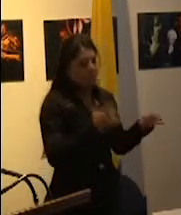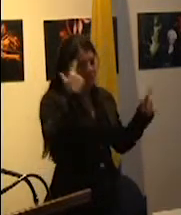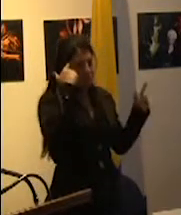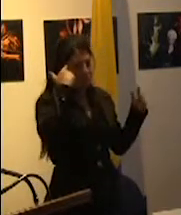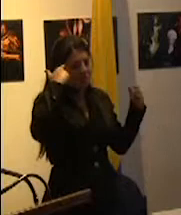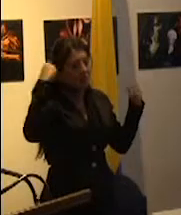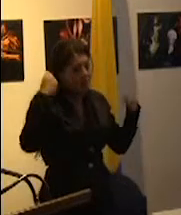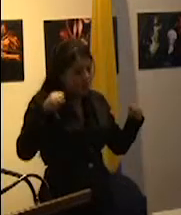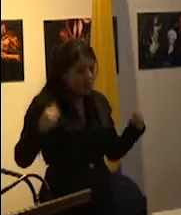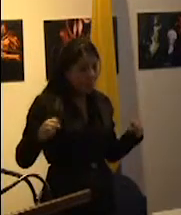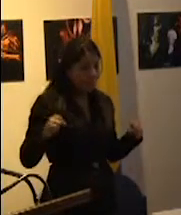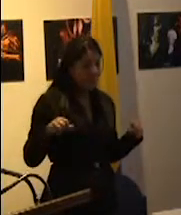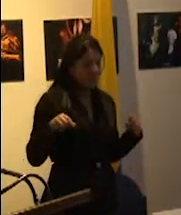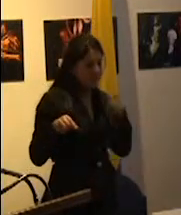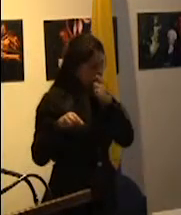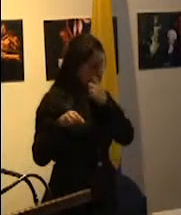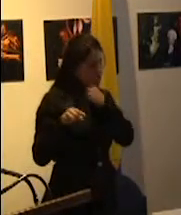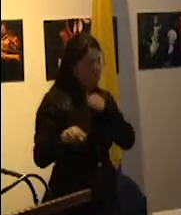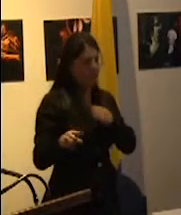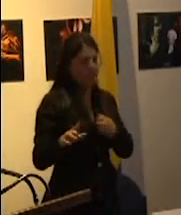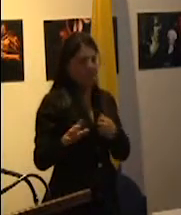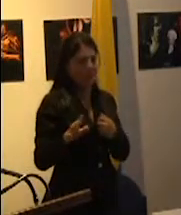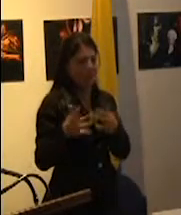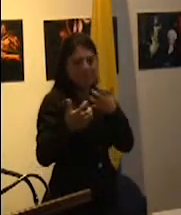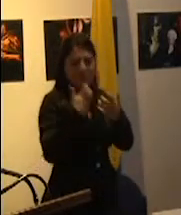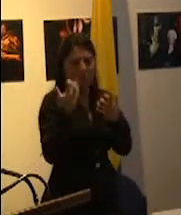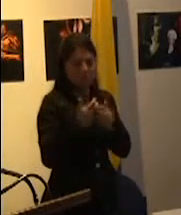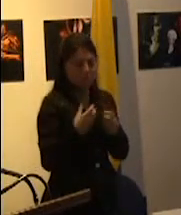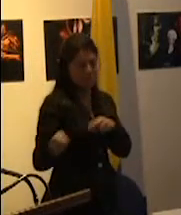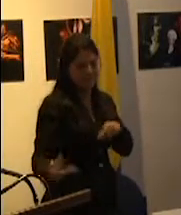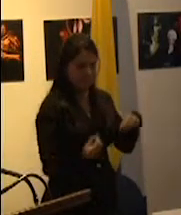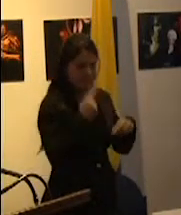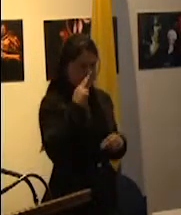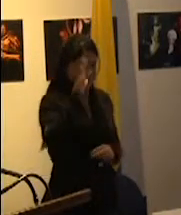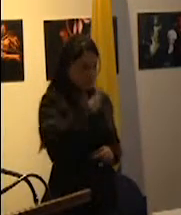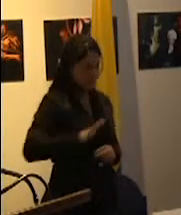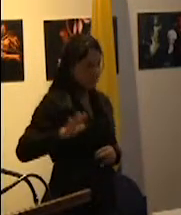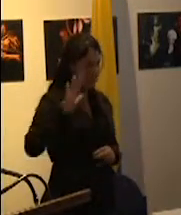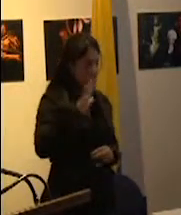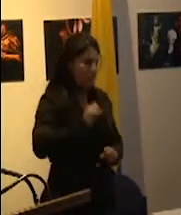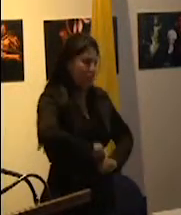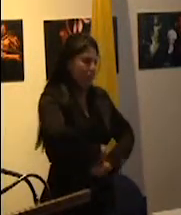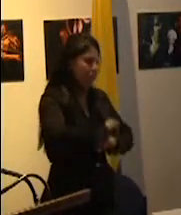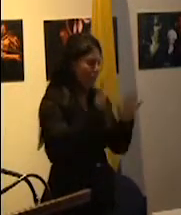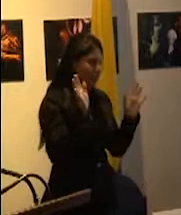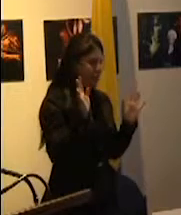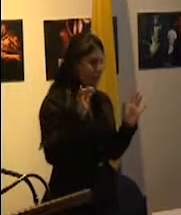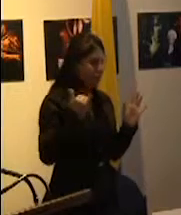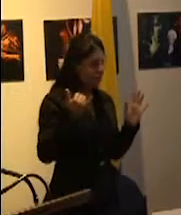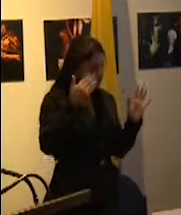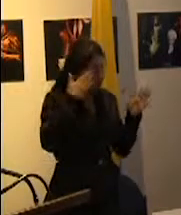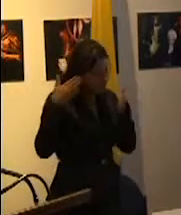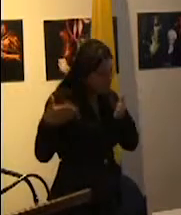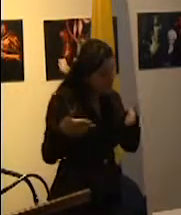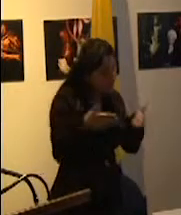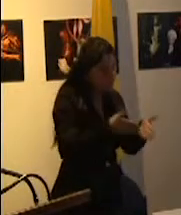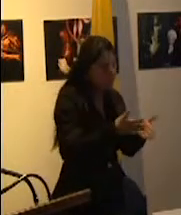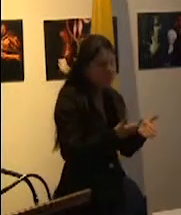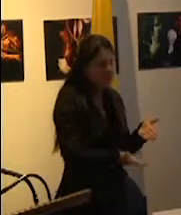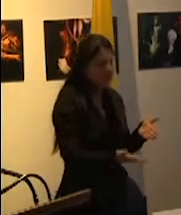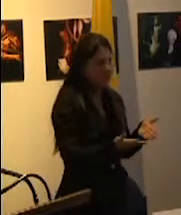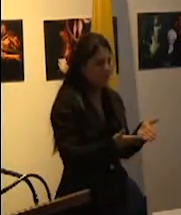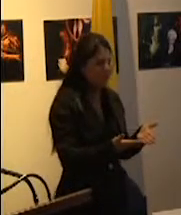de la configuración de los sistemas educativos nacionales está claramente orientada a